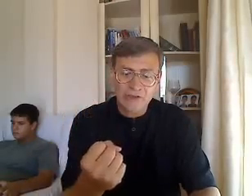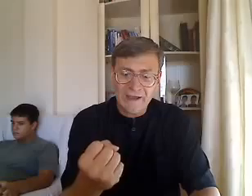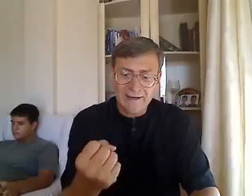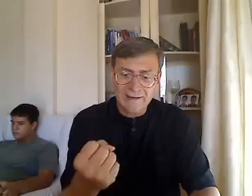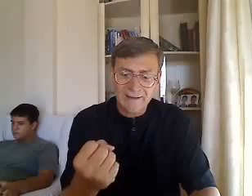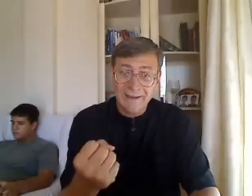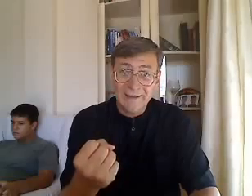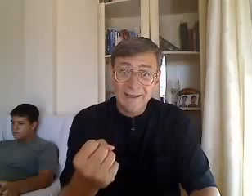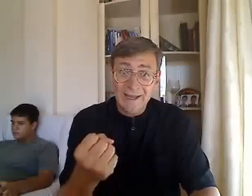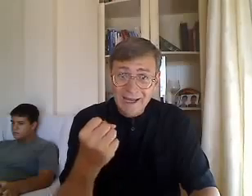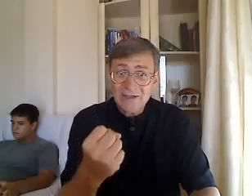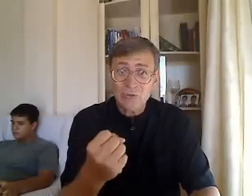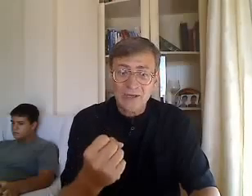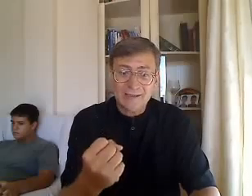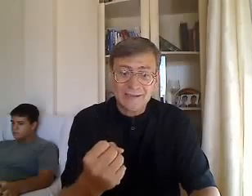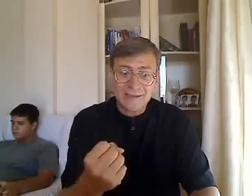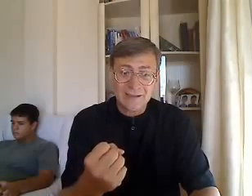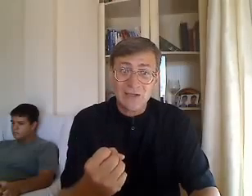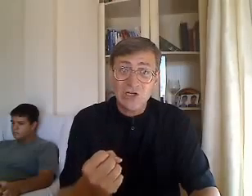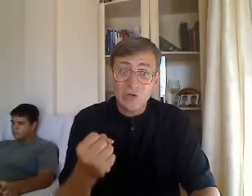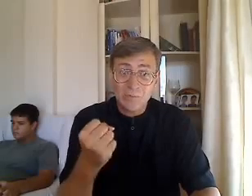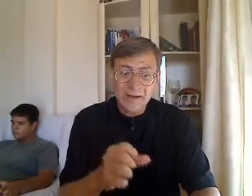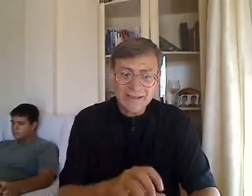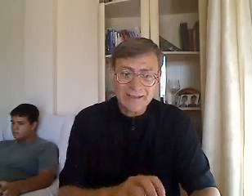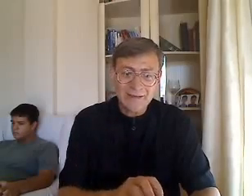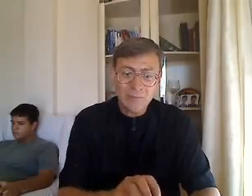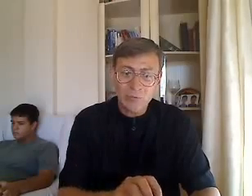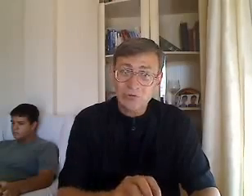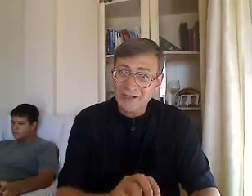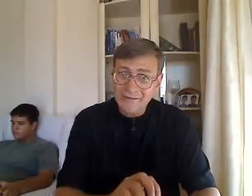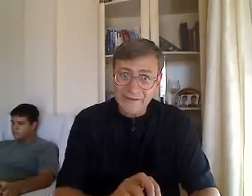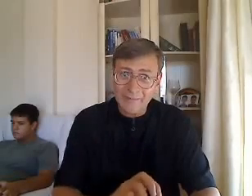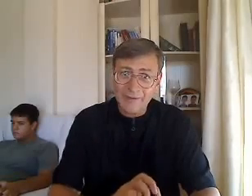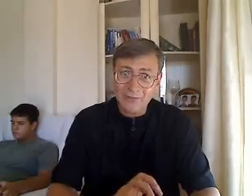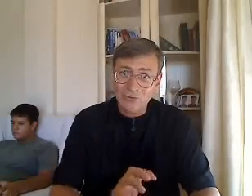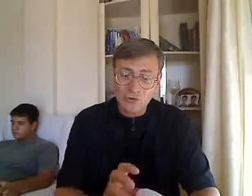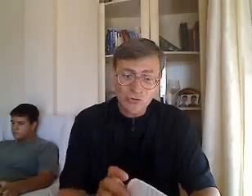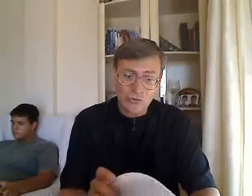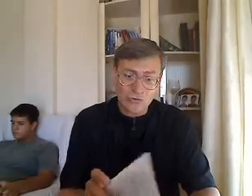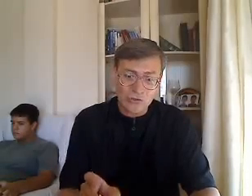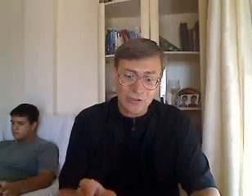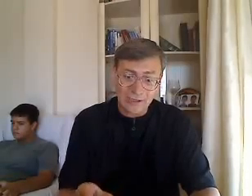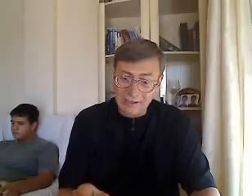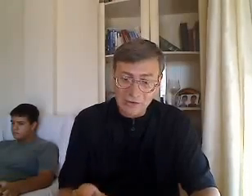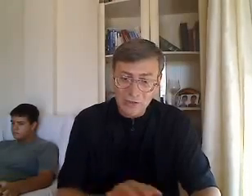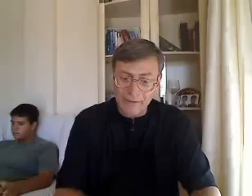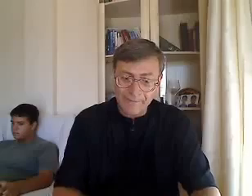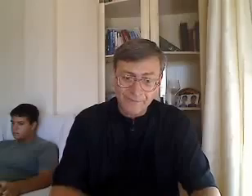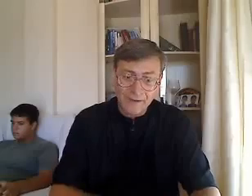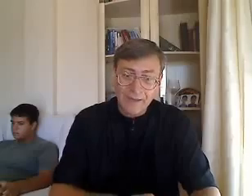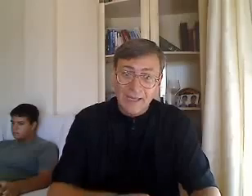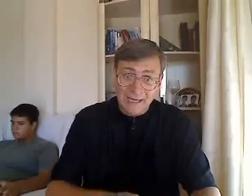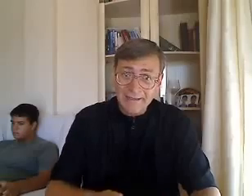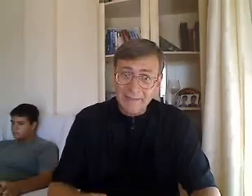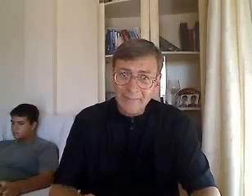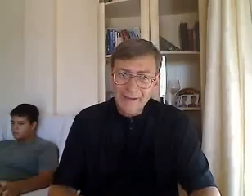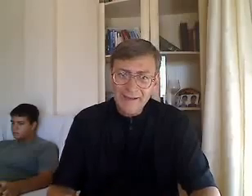poder. Eso es lo más importante para nosotros. ¡Aleluya! Y también